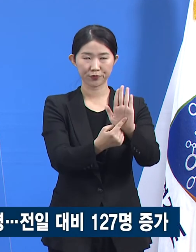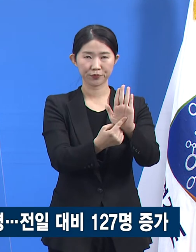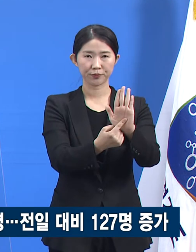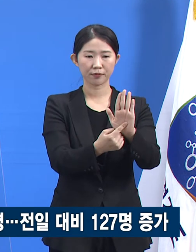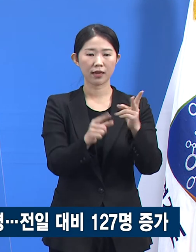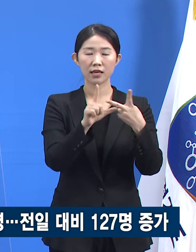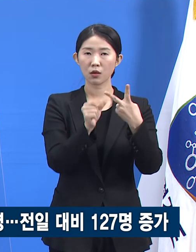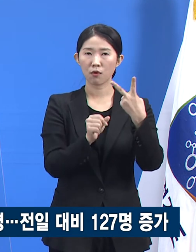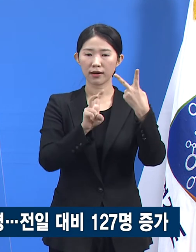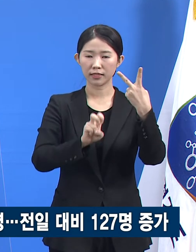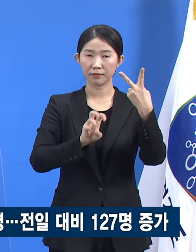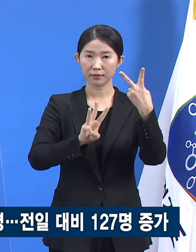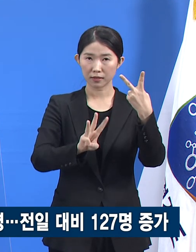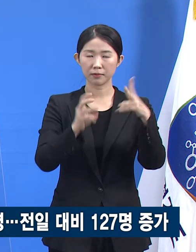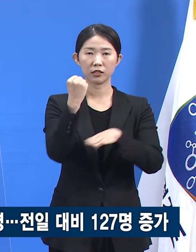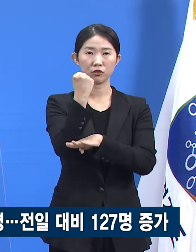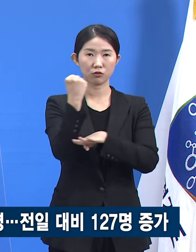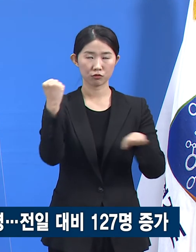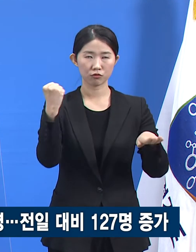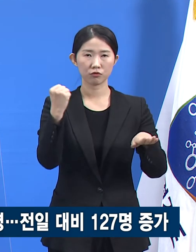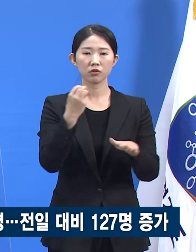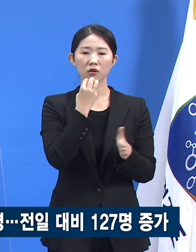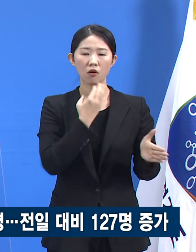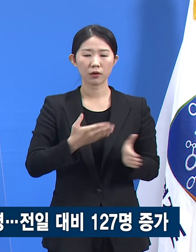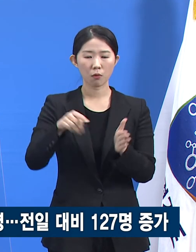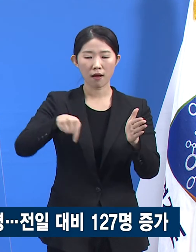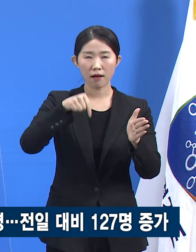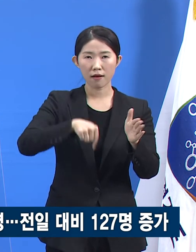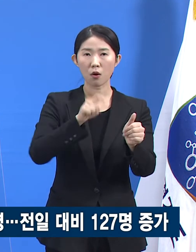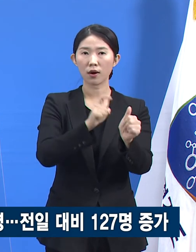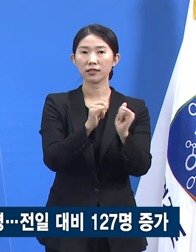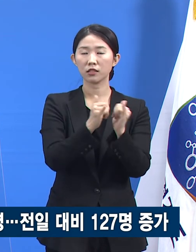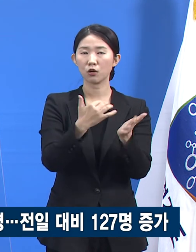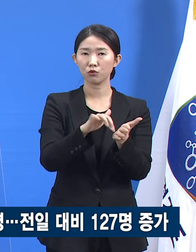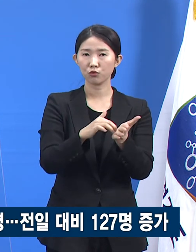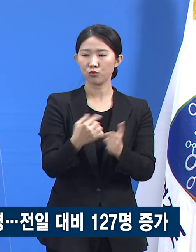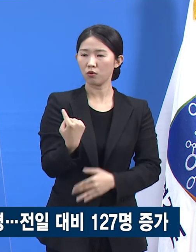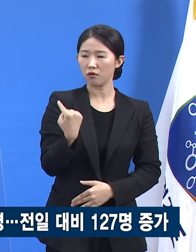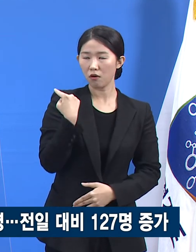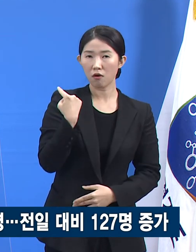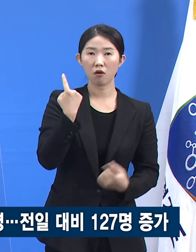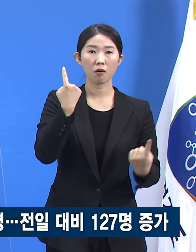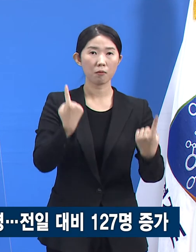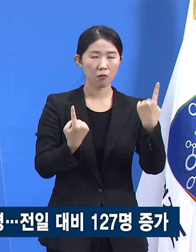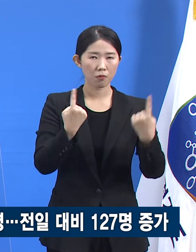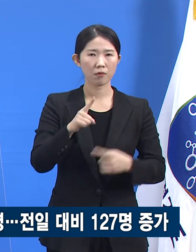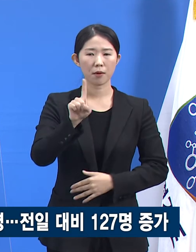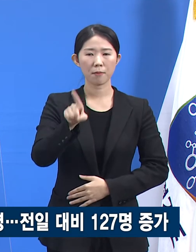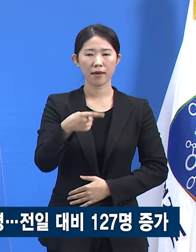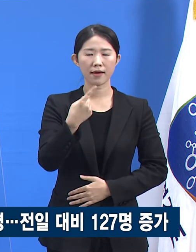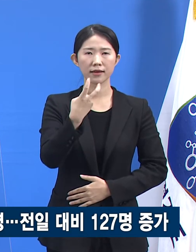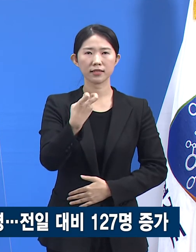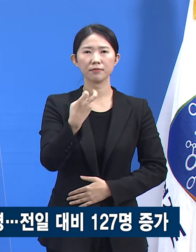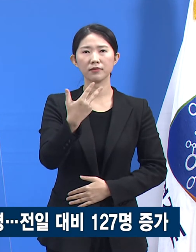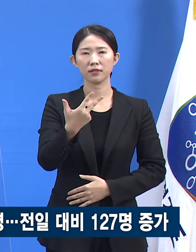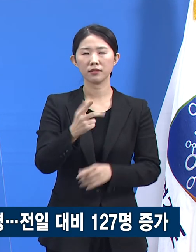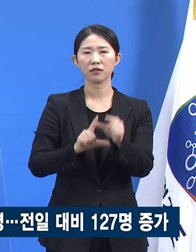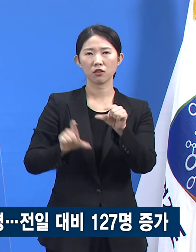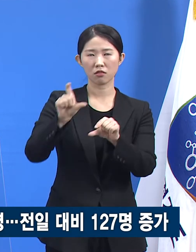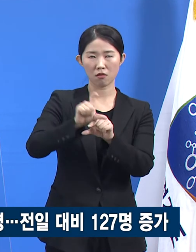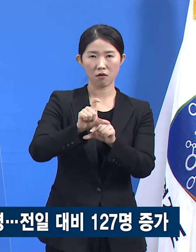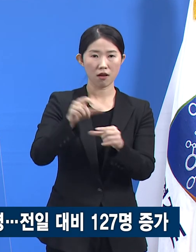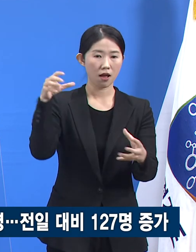23일 0시 기준 경기도 확진자 수는 전일 오전 0시 대비 127명이 증가한